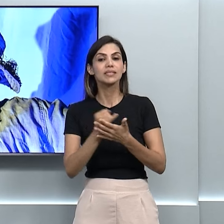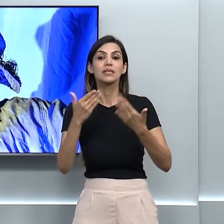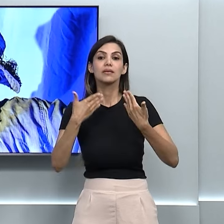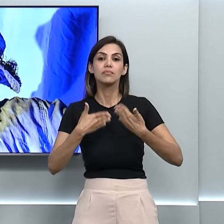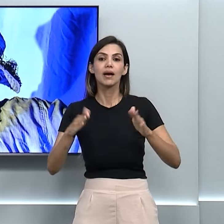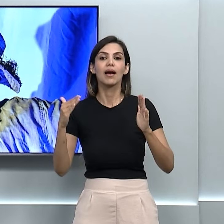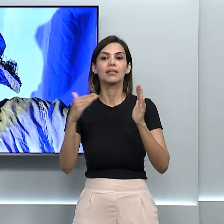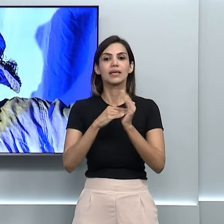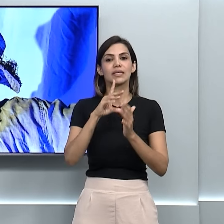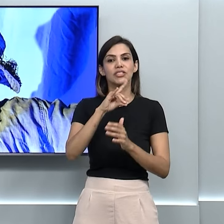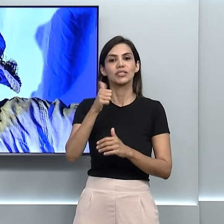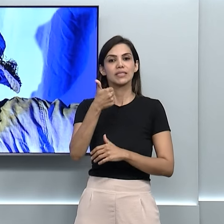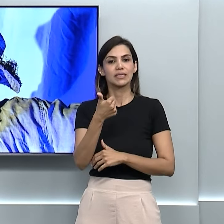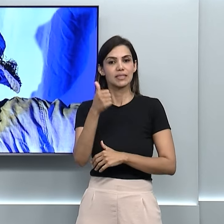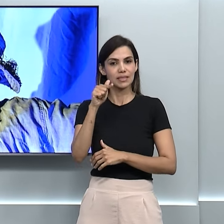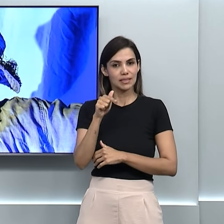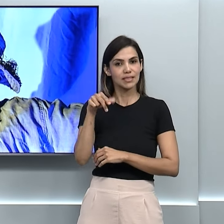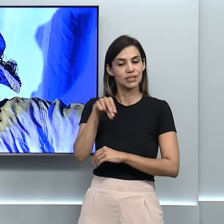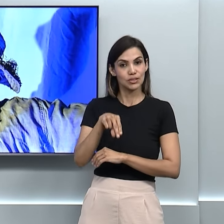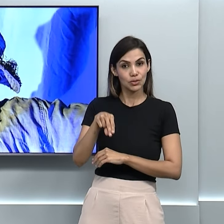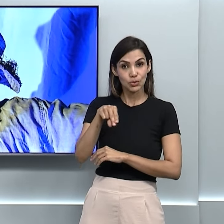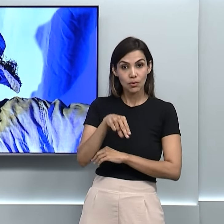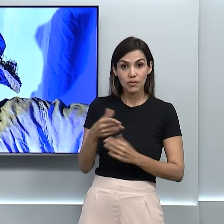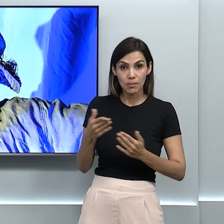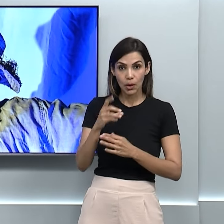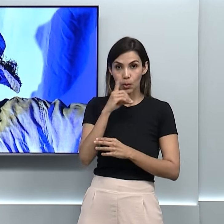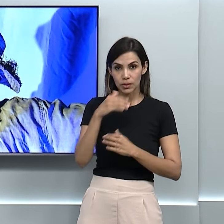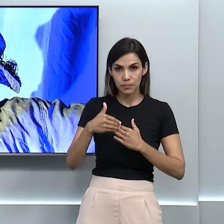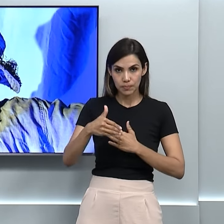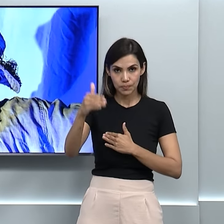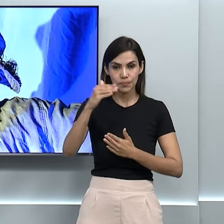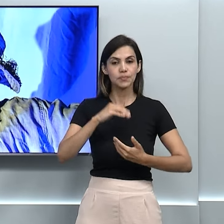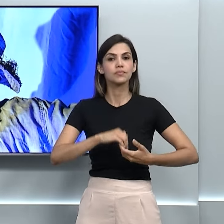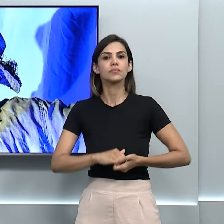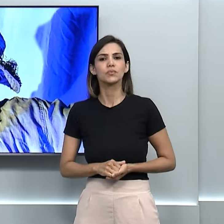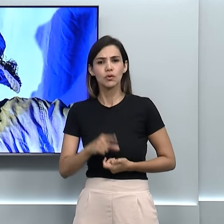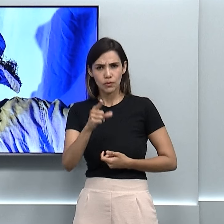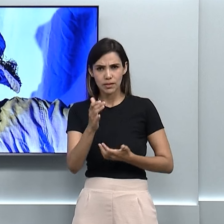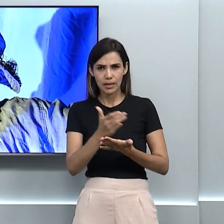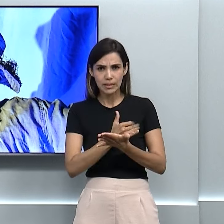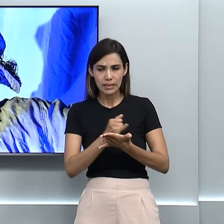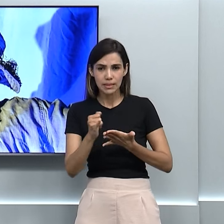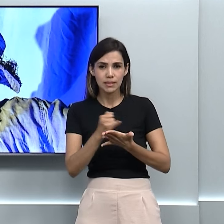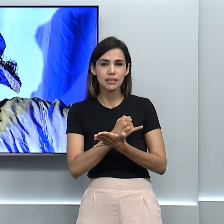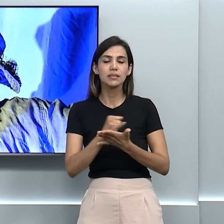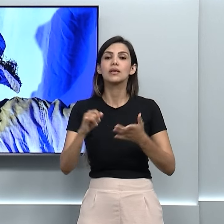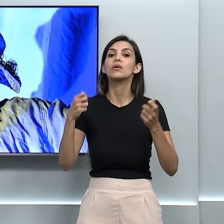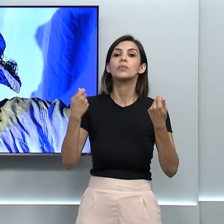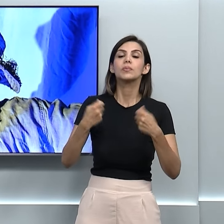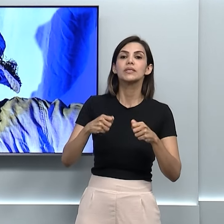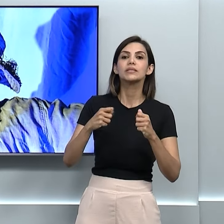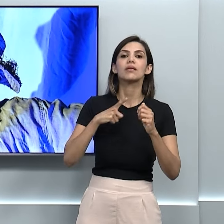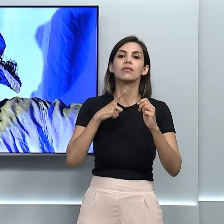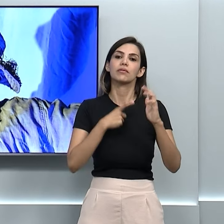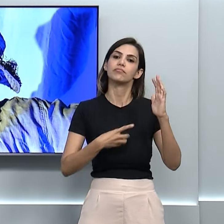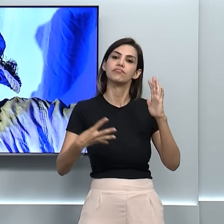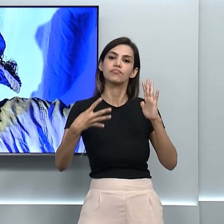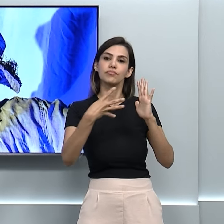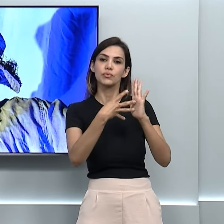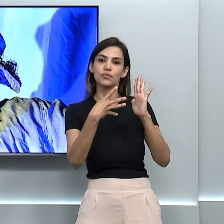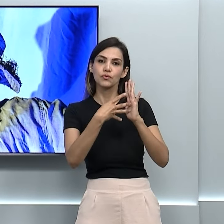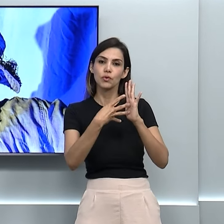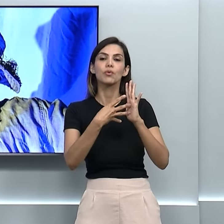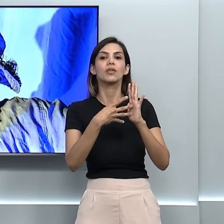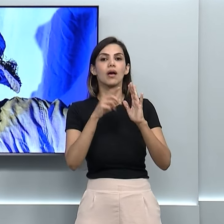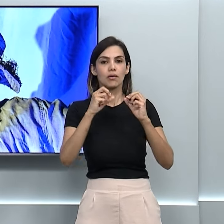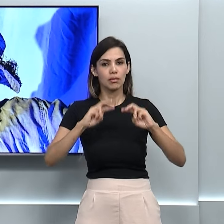abertas até o dia 17 de novembro, esse domingo. E para fazer a sua inscrição, é necessário preencher um formulário que está